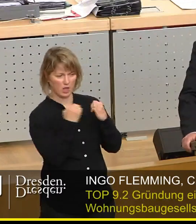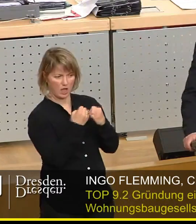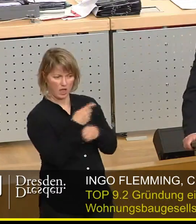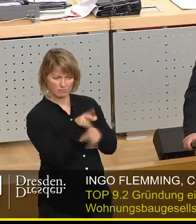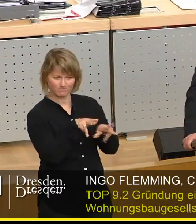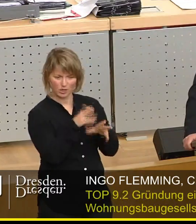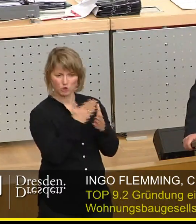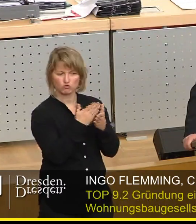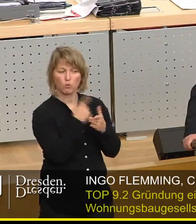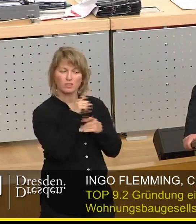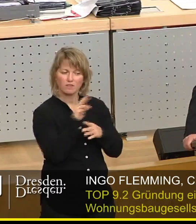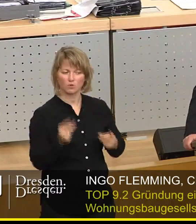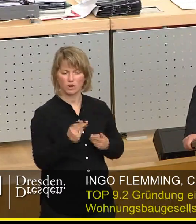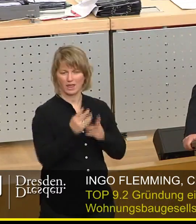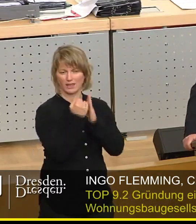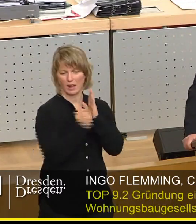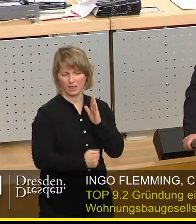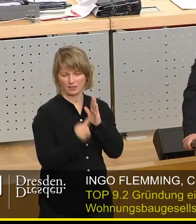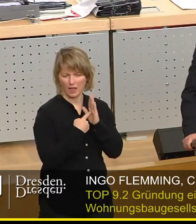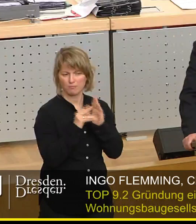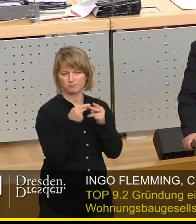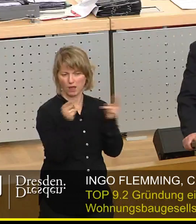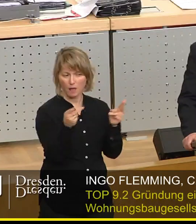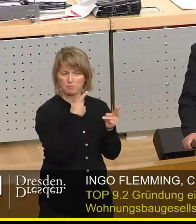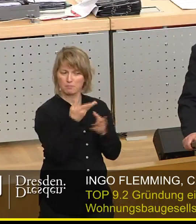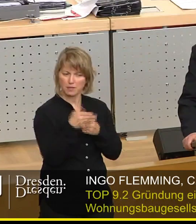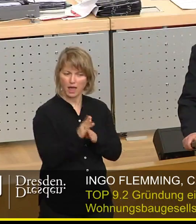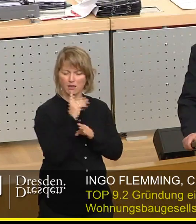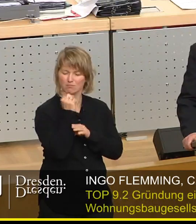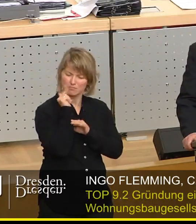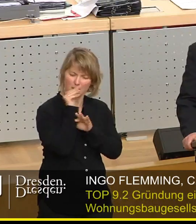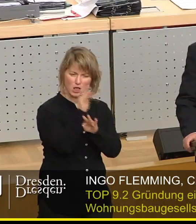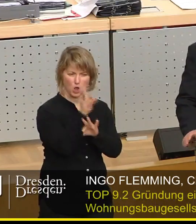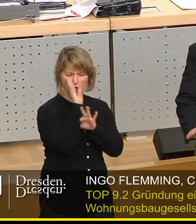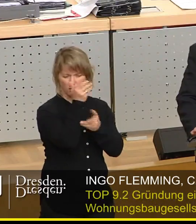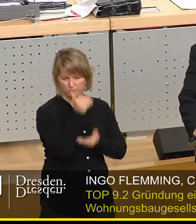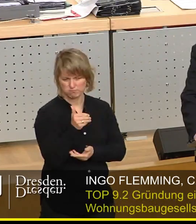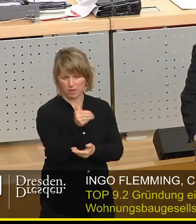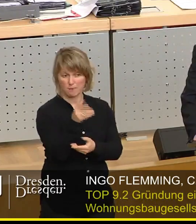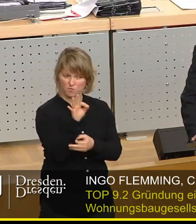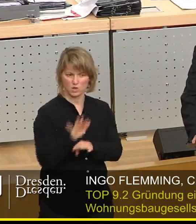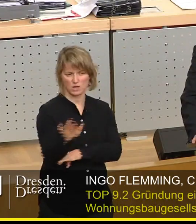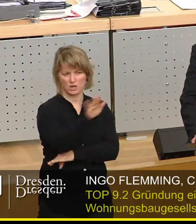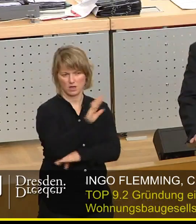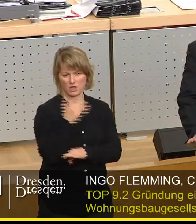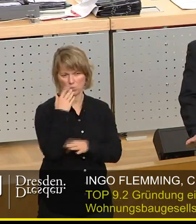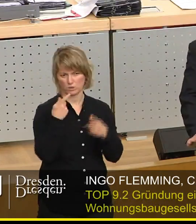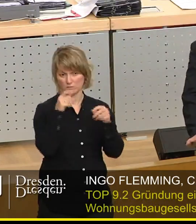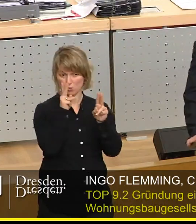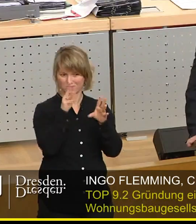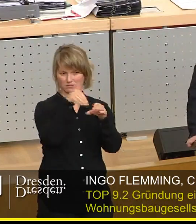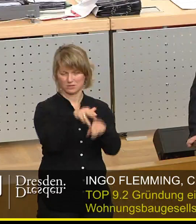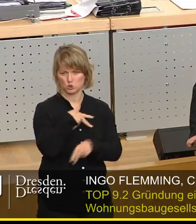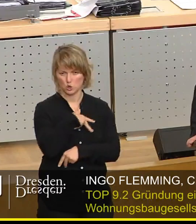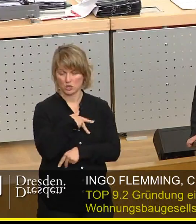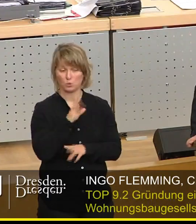eine Förderrichtlinie veröffentlicht und stellt sehr viele Millionen zur Verfügung für den sozialen Wohnungsbau. Was passiert jetzt